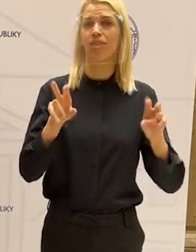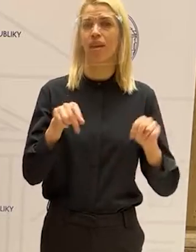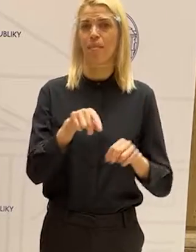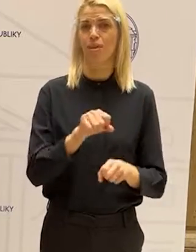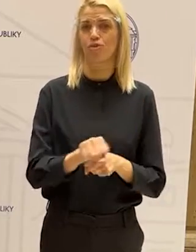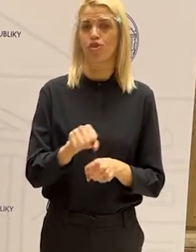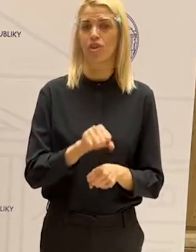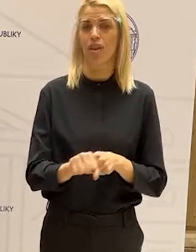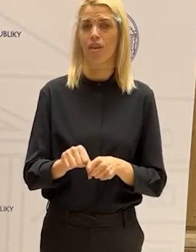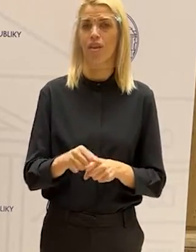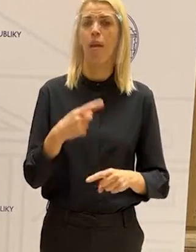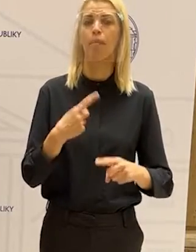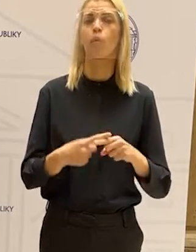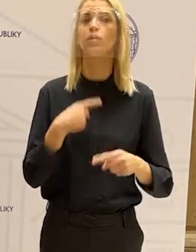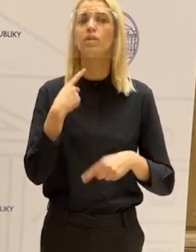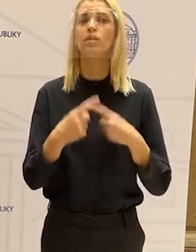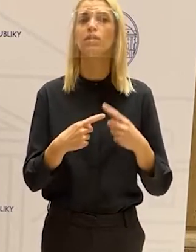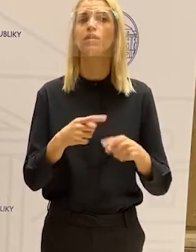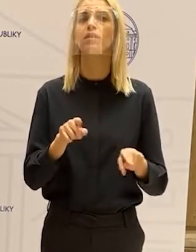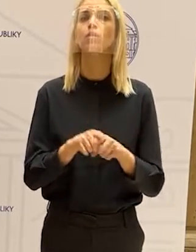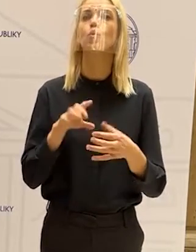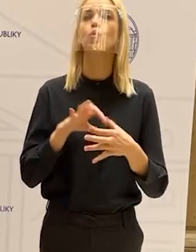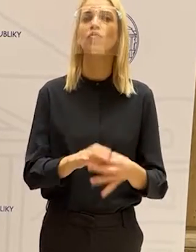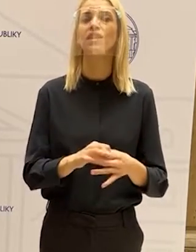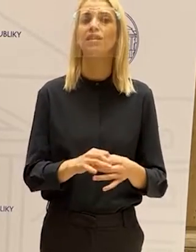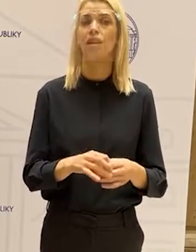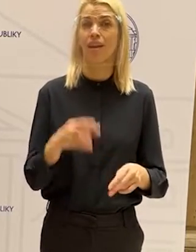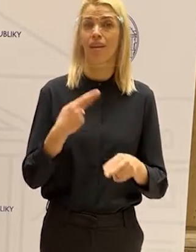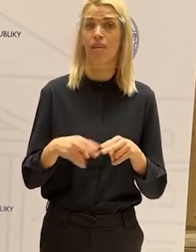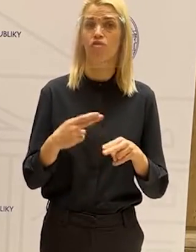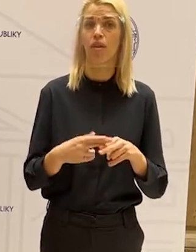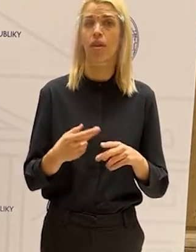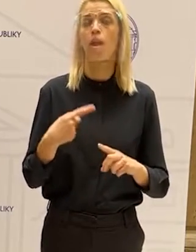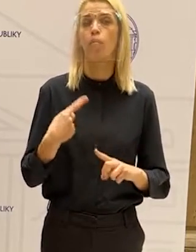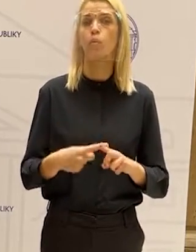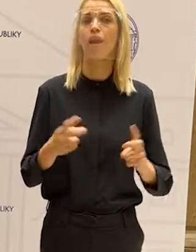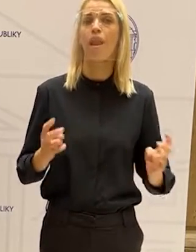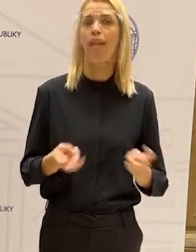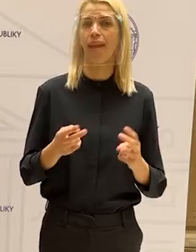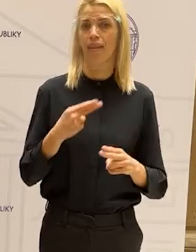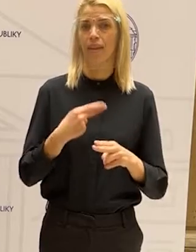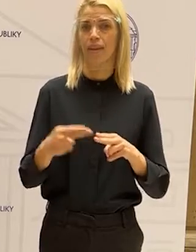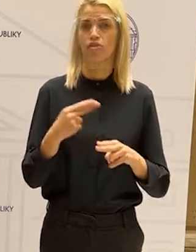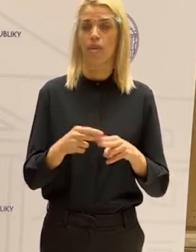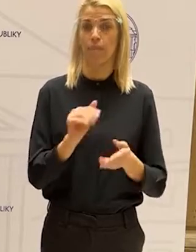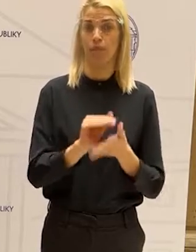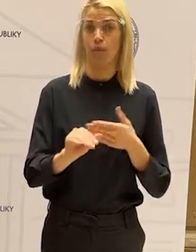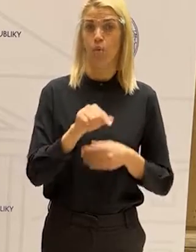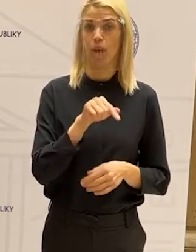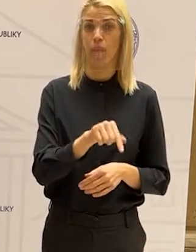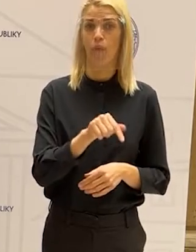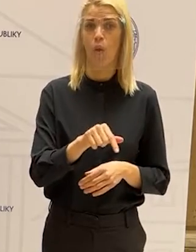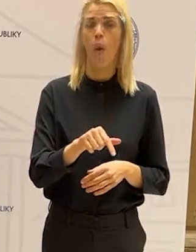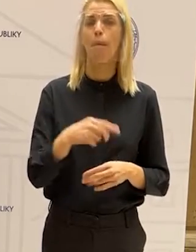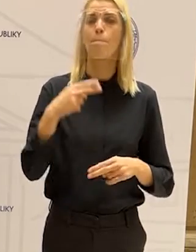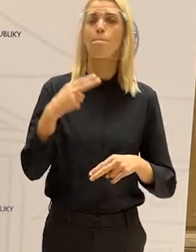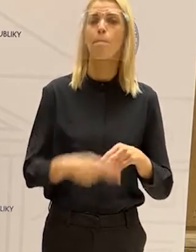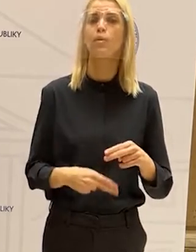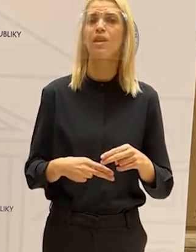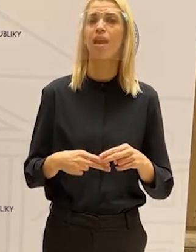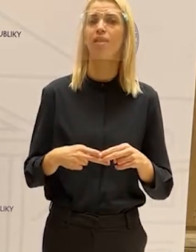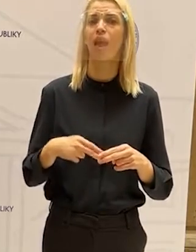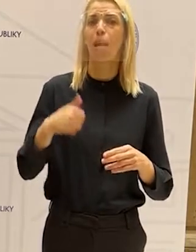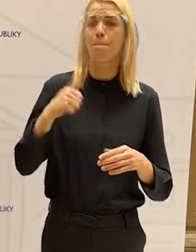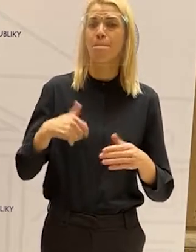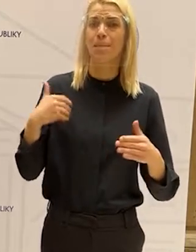predovšetkým podobe riešení a hľadanie riešení. Okrem teda toho, my sme za tých posledných pár mesiacov, ale aj